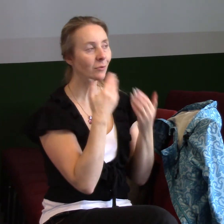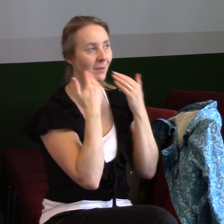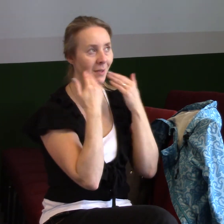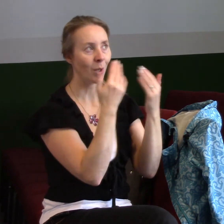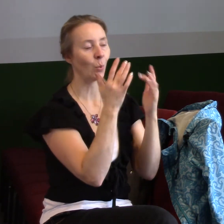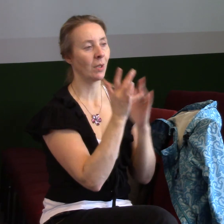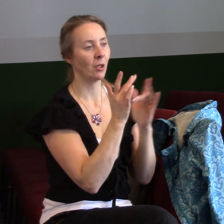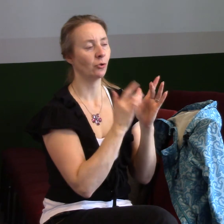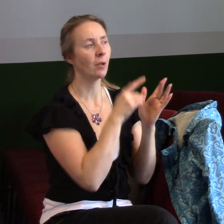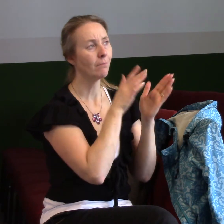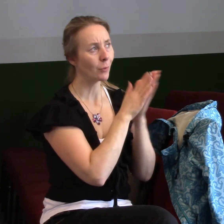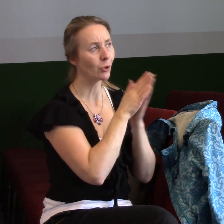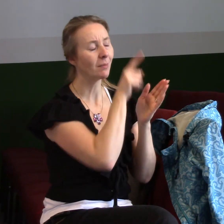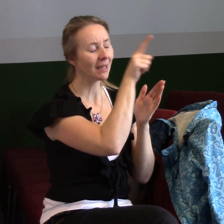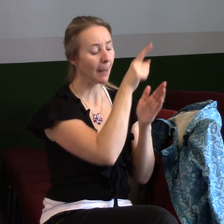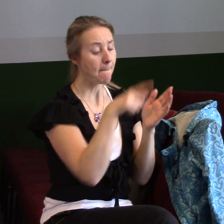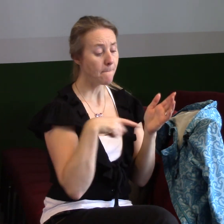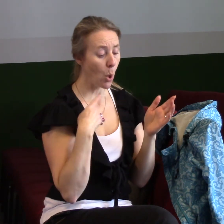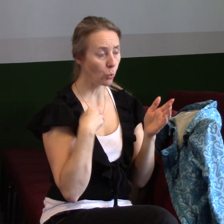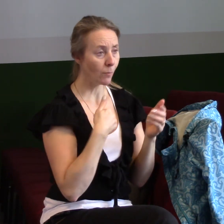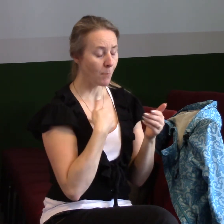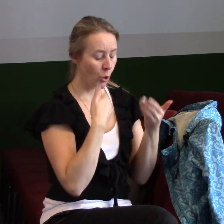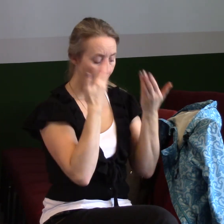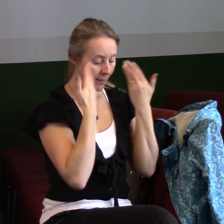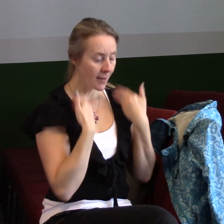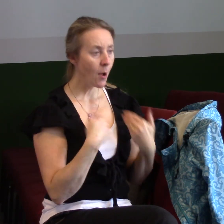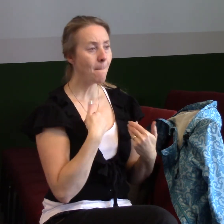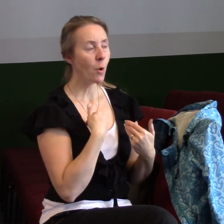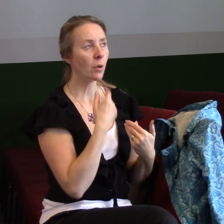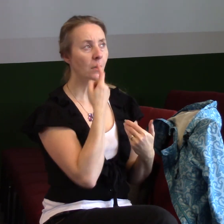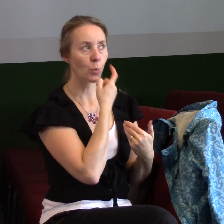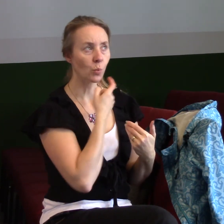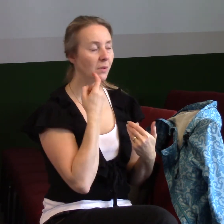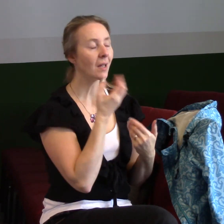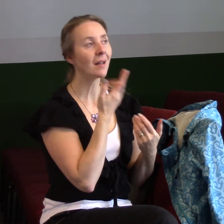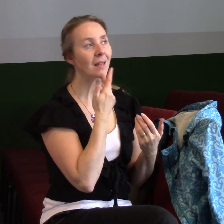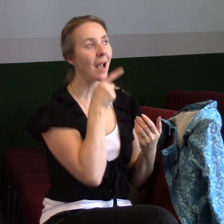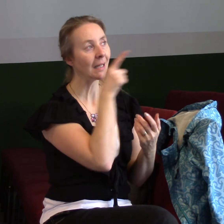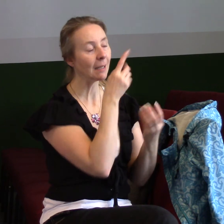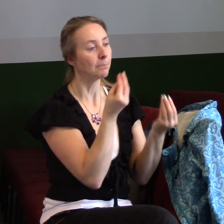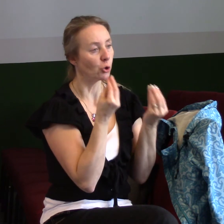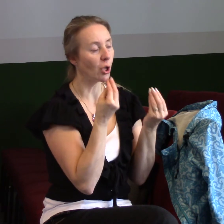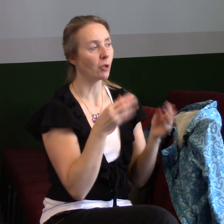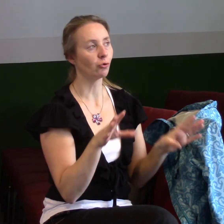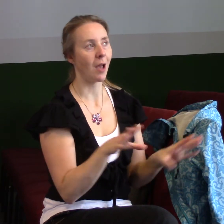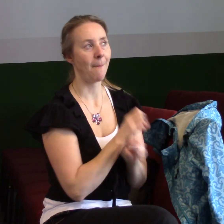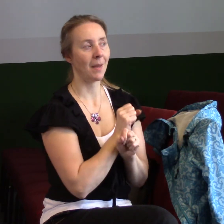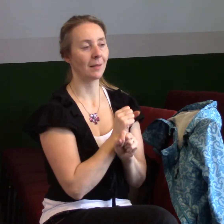Použij si mě, prosím. Ať je to, pane můj, takové, jak je, ty si přeješ. Amen. Dneska vám prozradím na